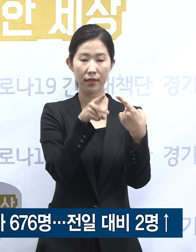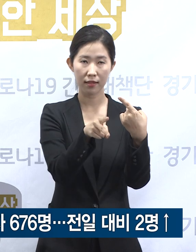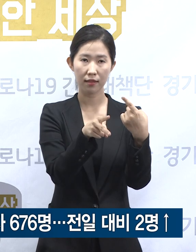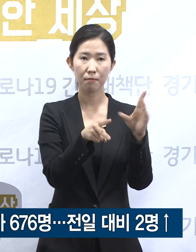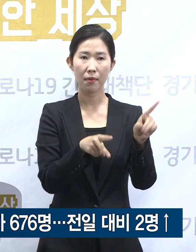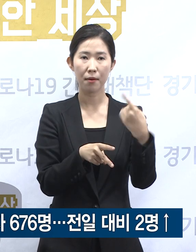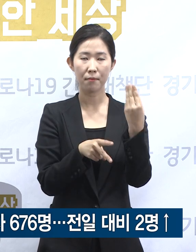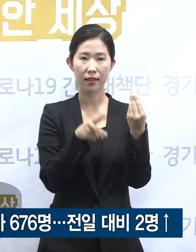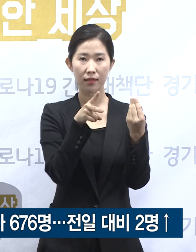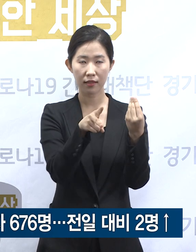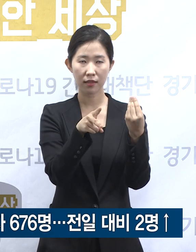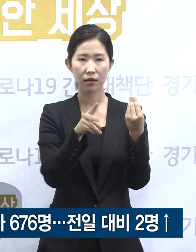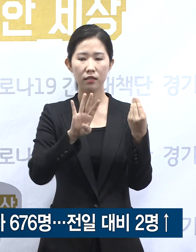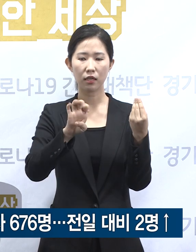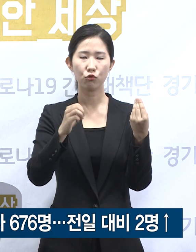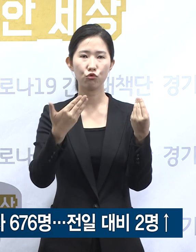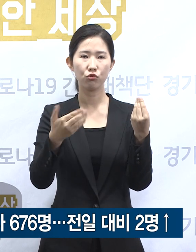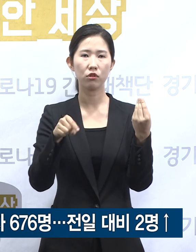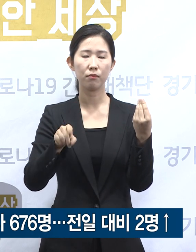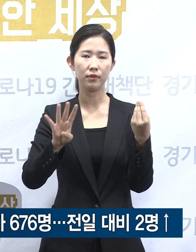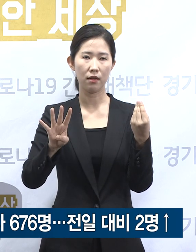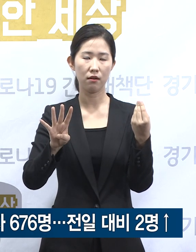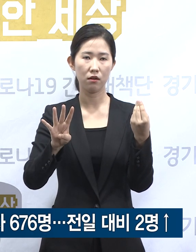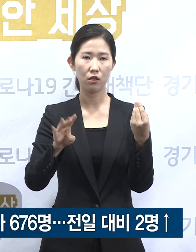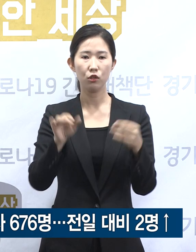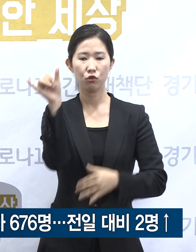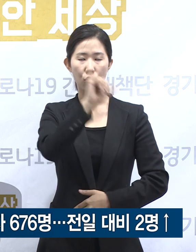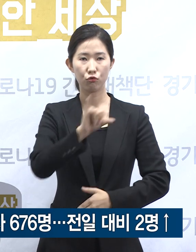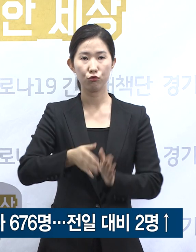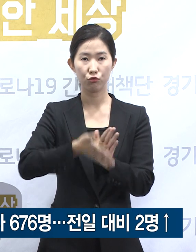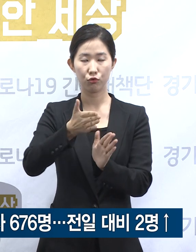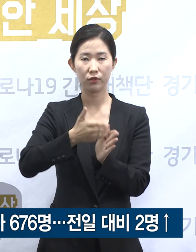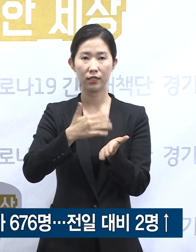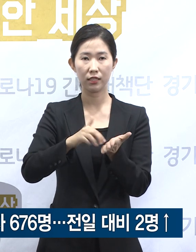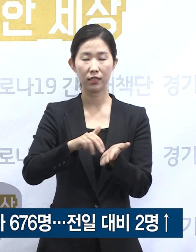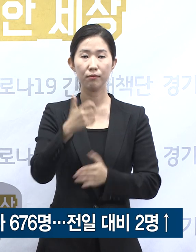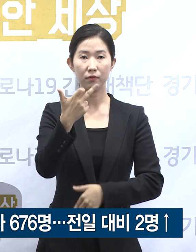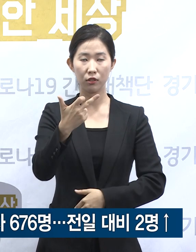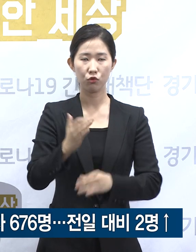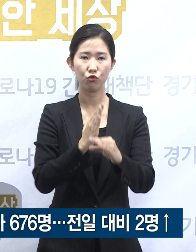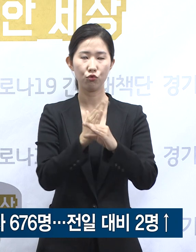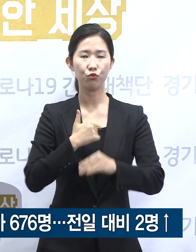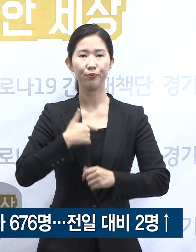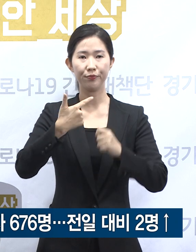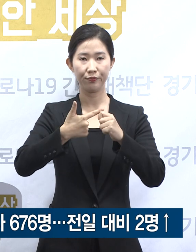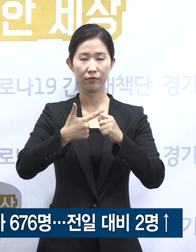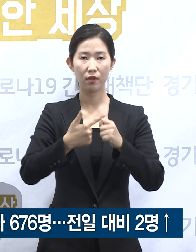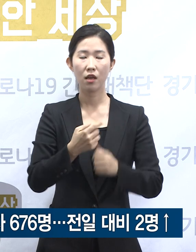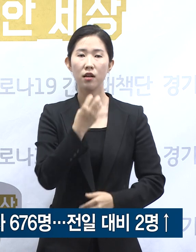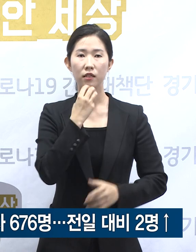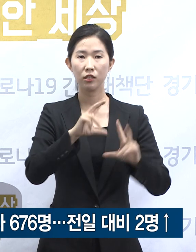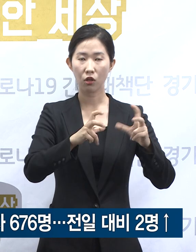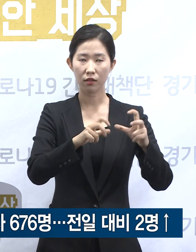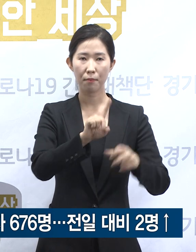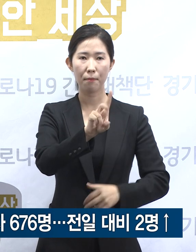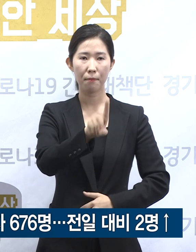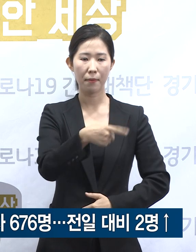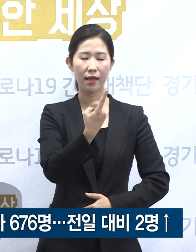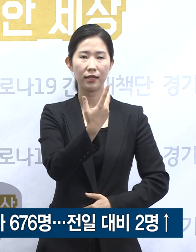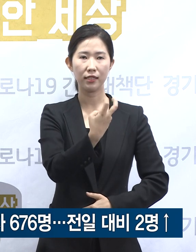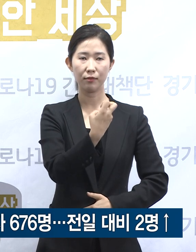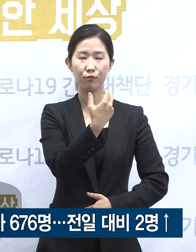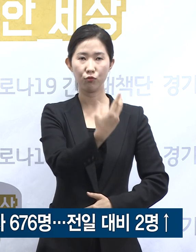49.4명으로 전국 17개 시도 중 여섯 번째입니다. 시군별로 보면 성남시 126명, 부천시